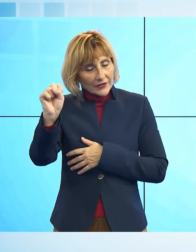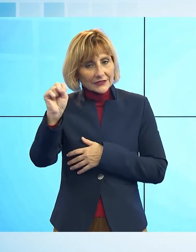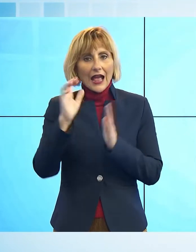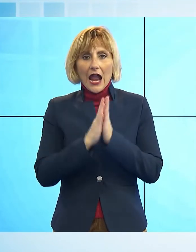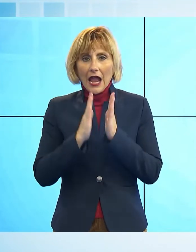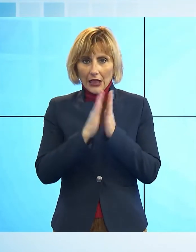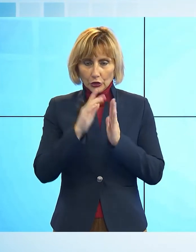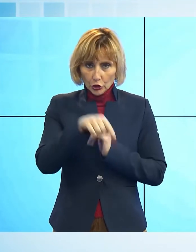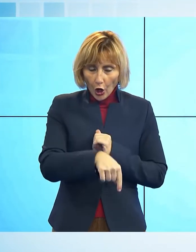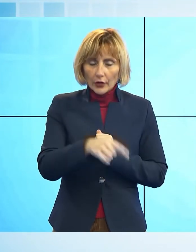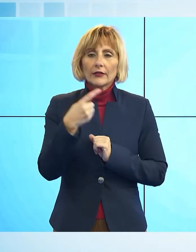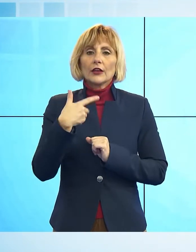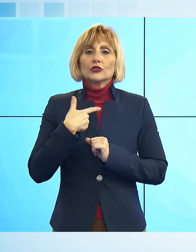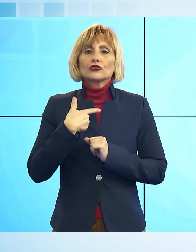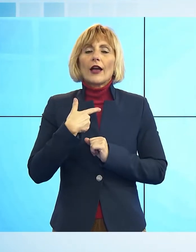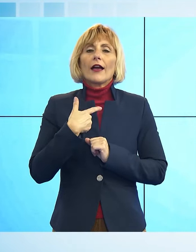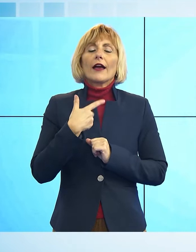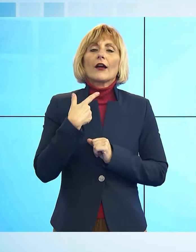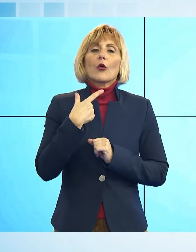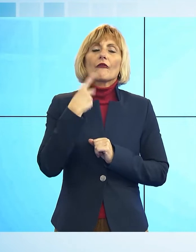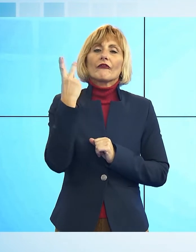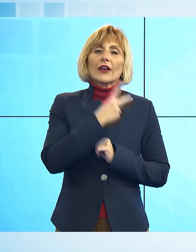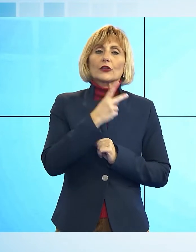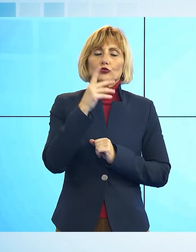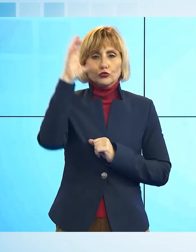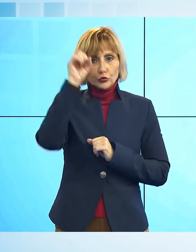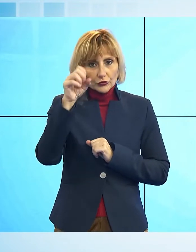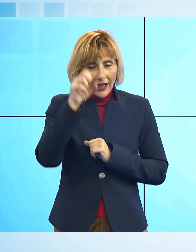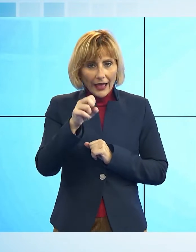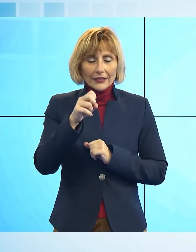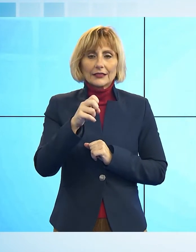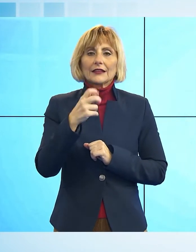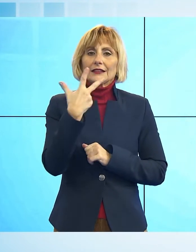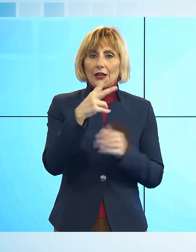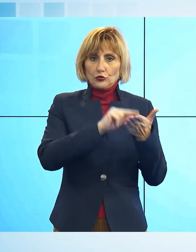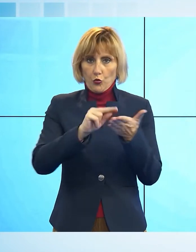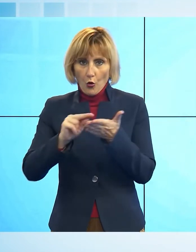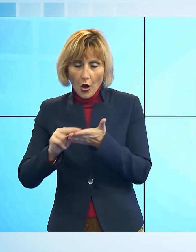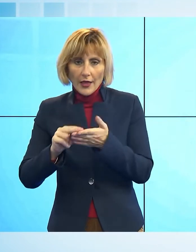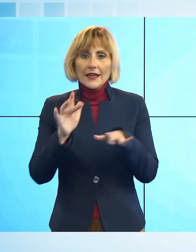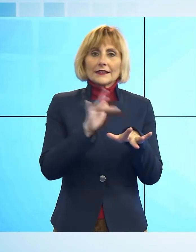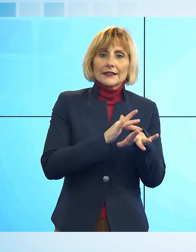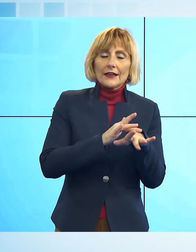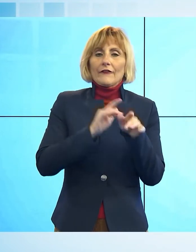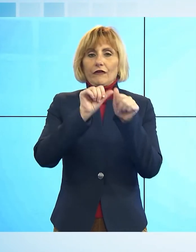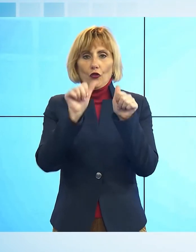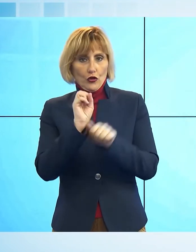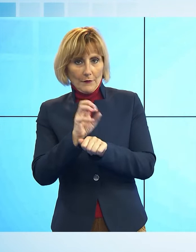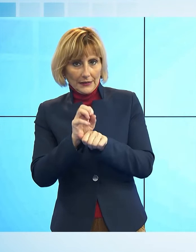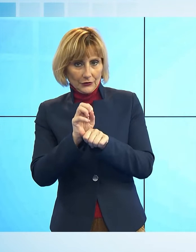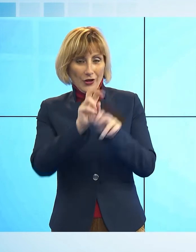gli studenti di tre scuole superiori di Lucca e della Piana in un percorso di sensibilizzazione e formazione su diverse tematiche